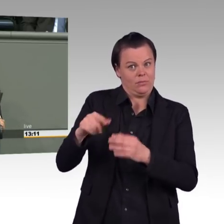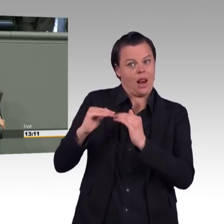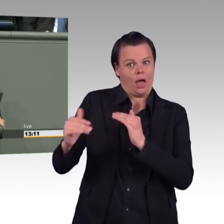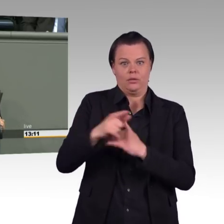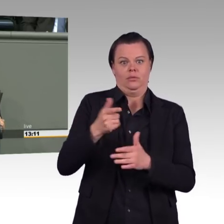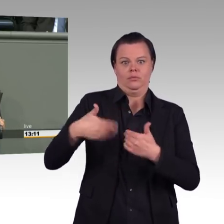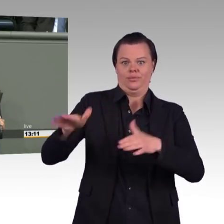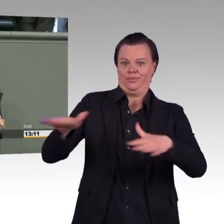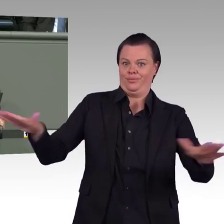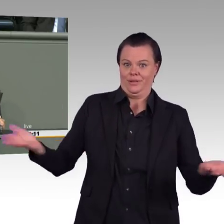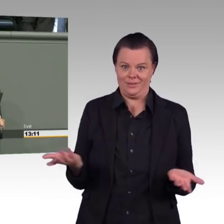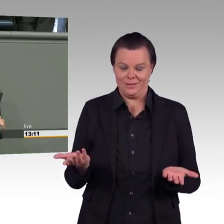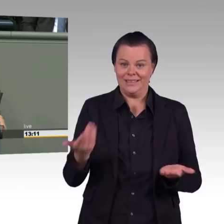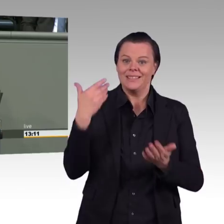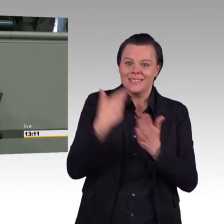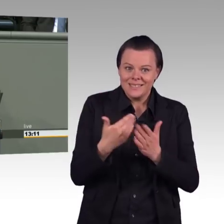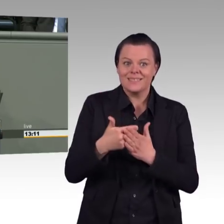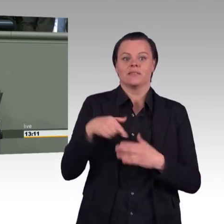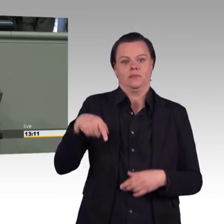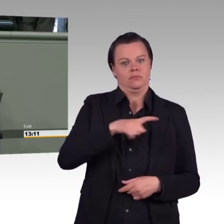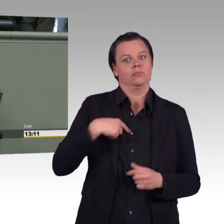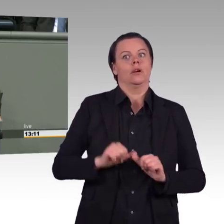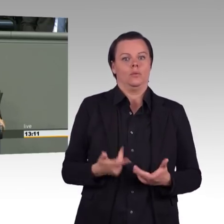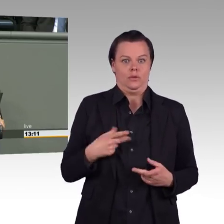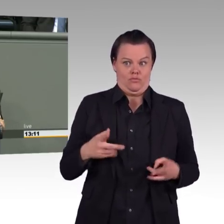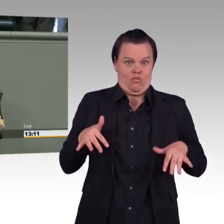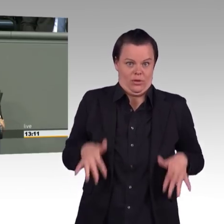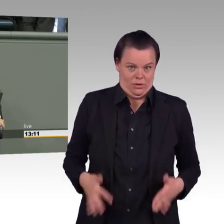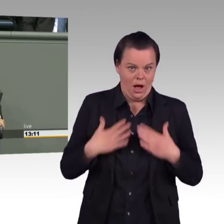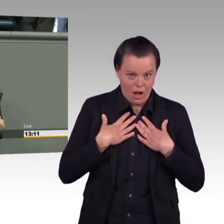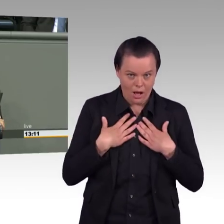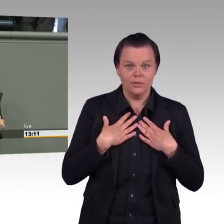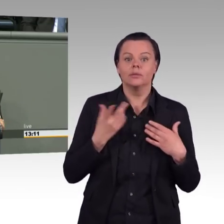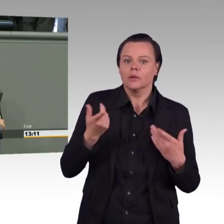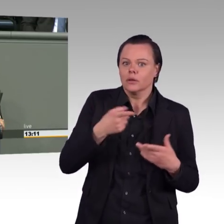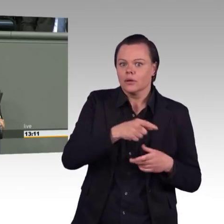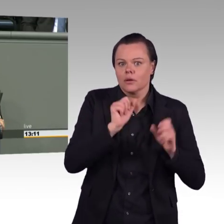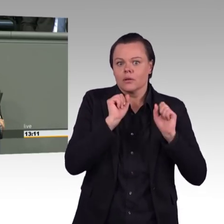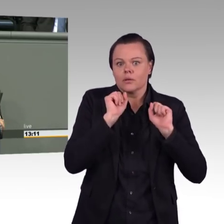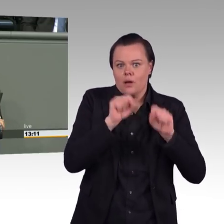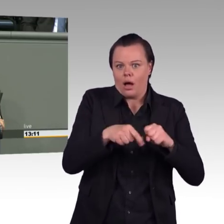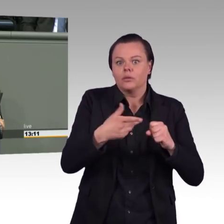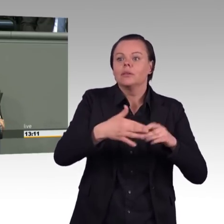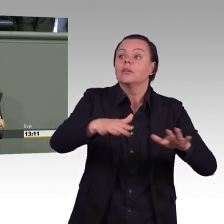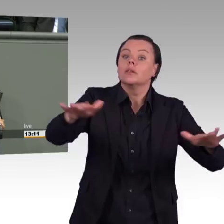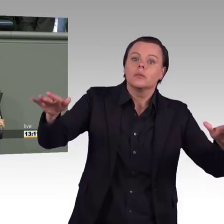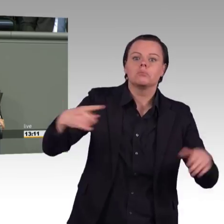Steinkohle, sondern auch um die Braunkohle. Und dann schauen Sie sich mal die Altersstrukturen der Braunkohle an, und Sie differenzieren im Gesetzentwurf